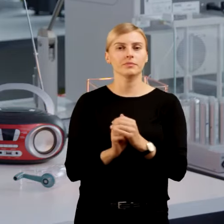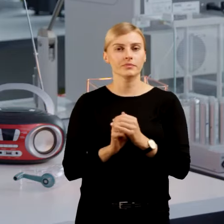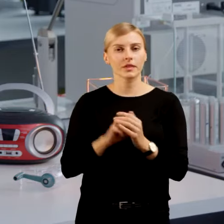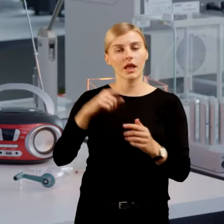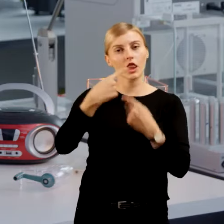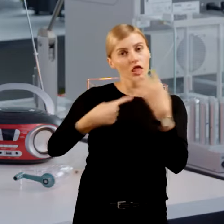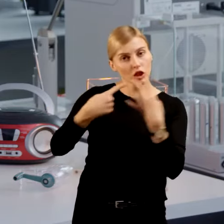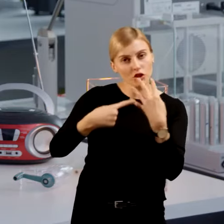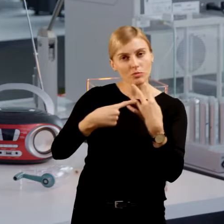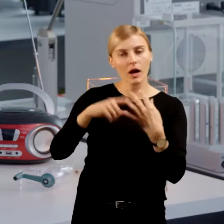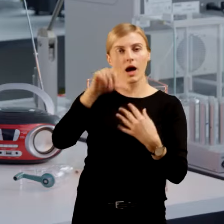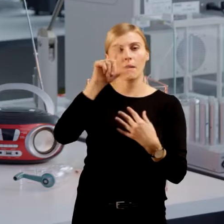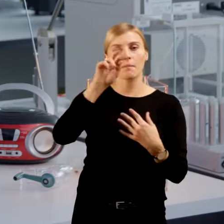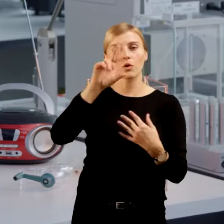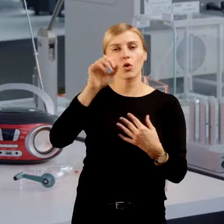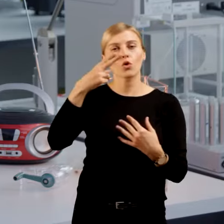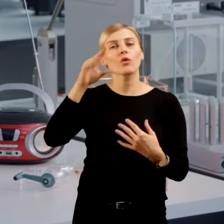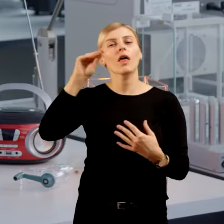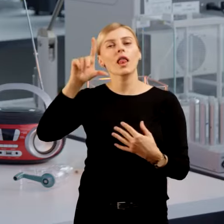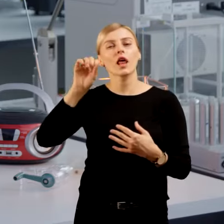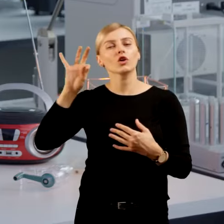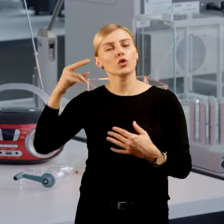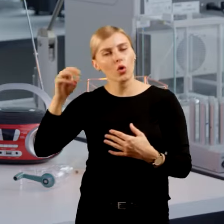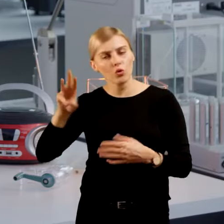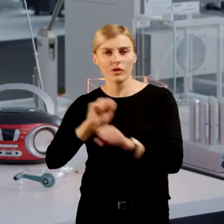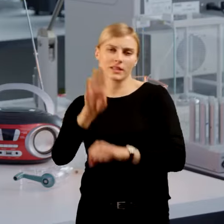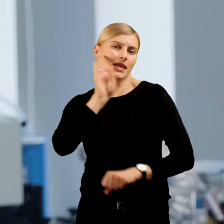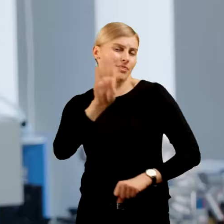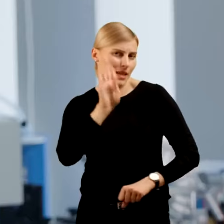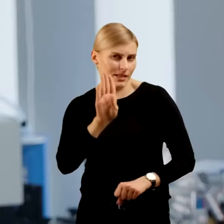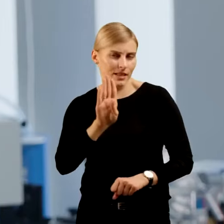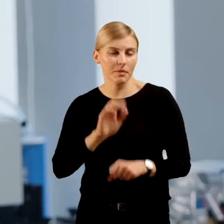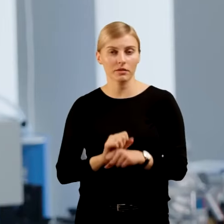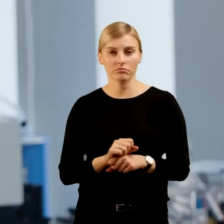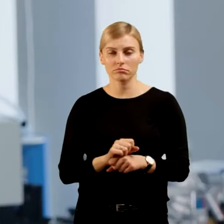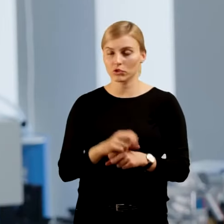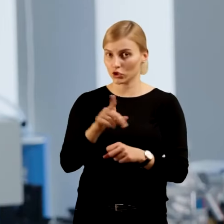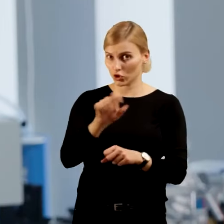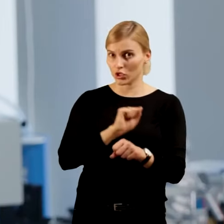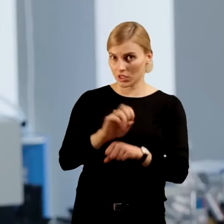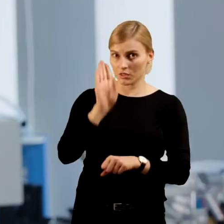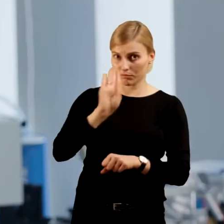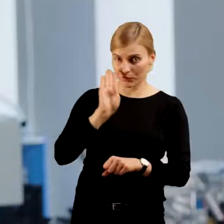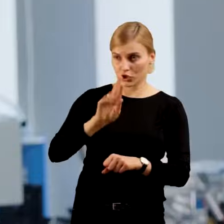protonów w atomie jest najczęściej taka sama. Ale czy wszystkie przedmioty są tak samo zbudowane?